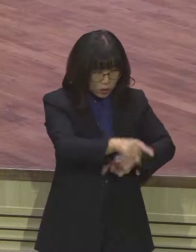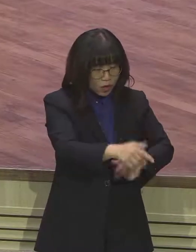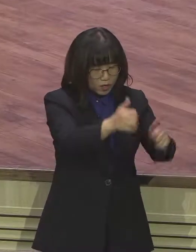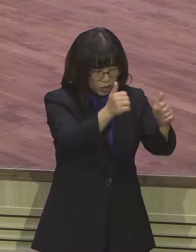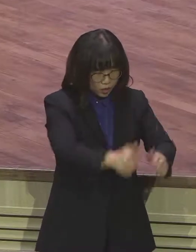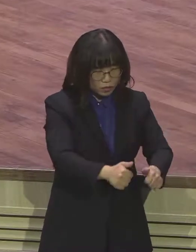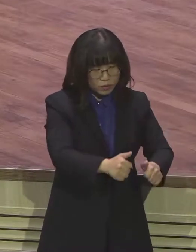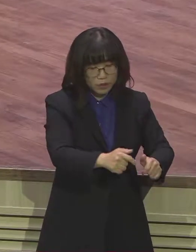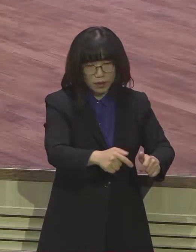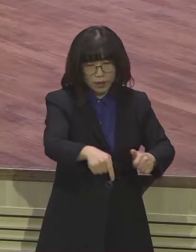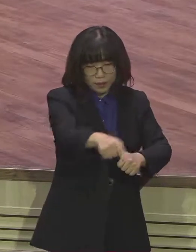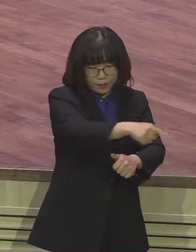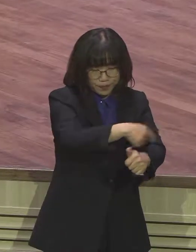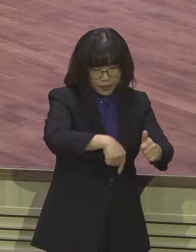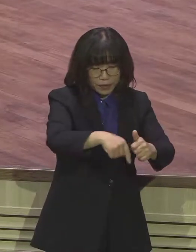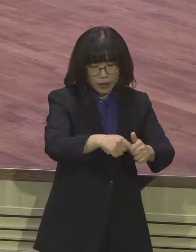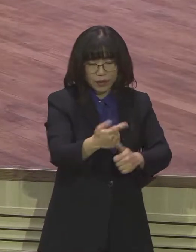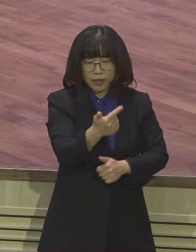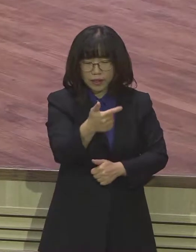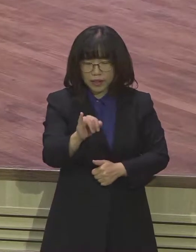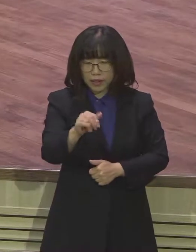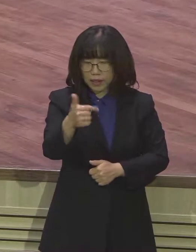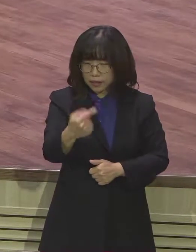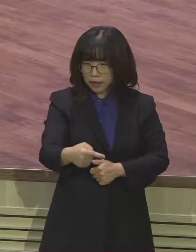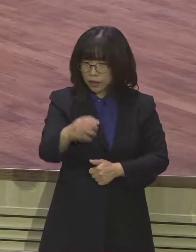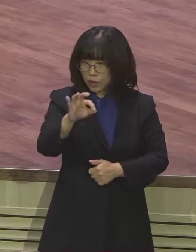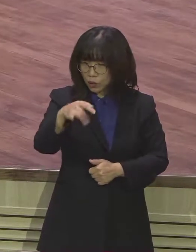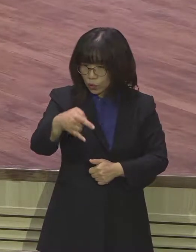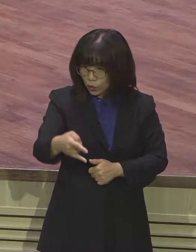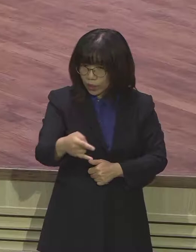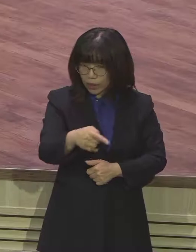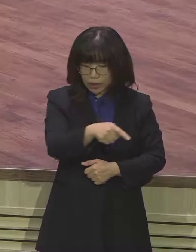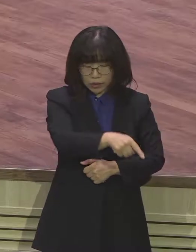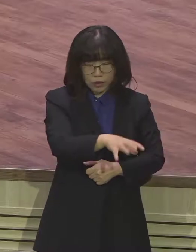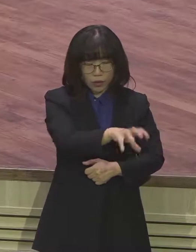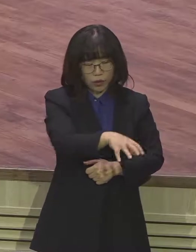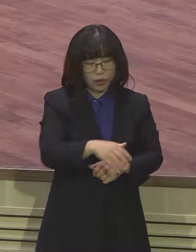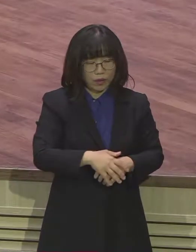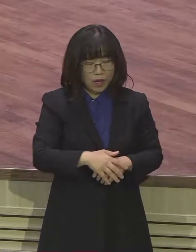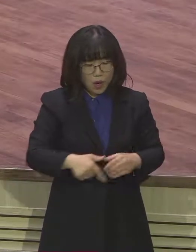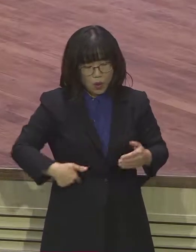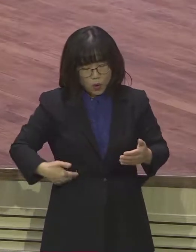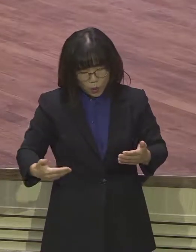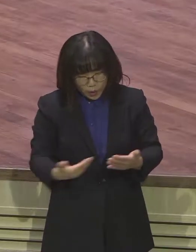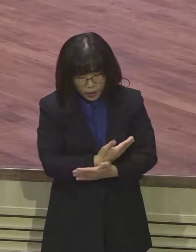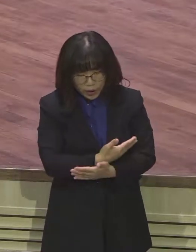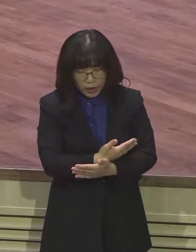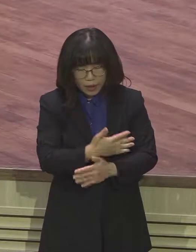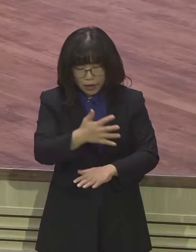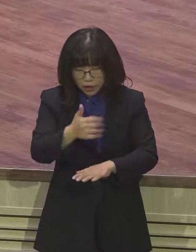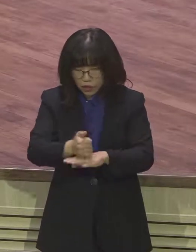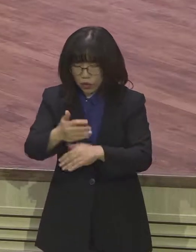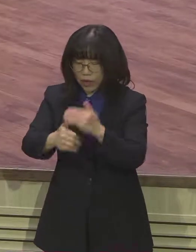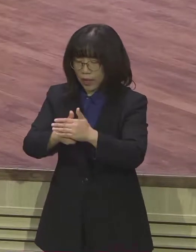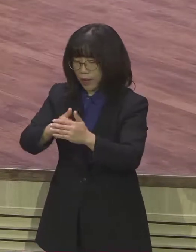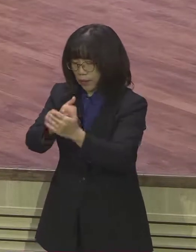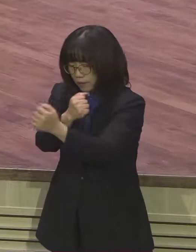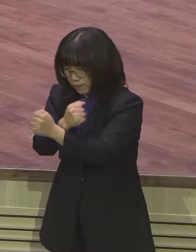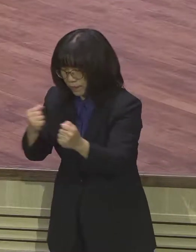굵은 배옷을 입고 정말 그들이 해계운동이 일어났을 때 하나님께서 뜻을 돌이켜서 그들을 구원했던 것을 볼 수